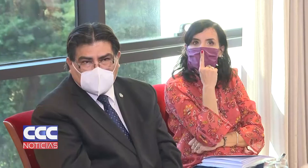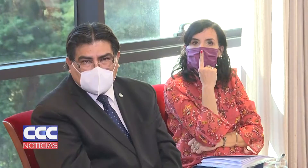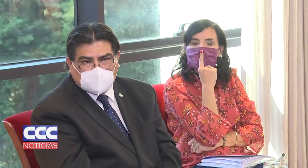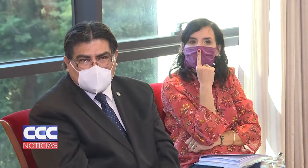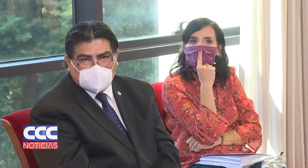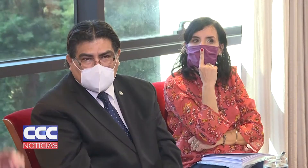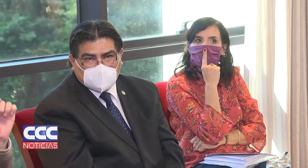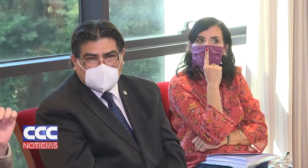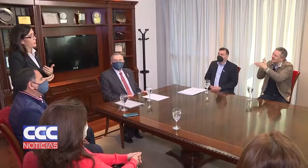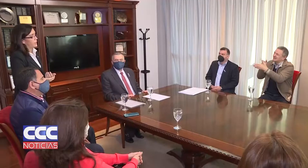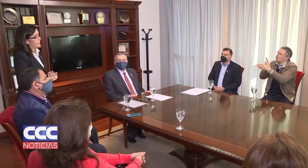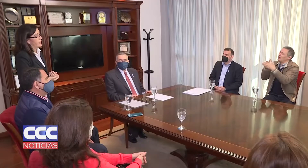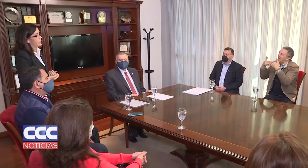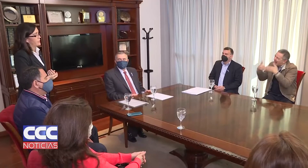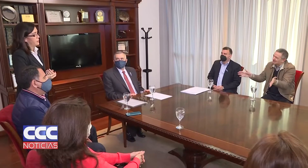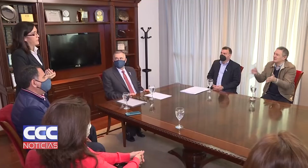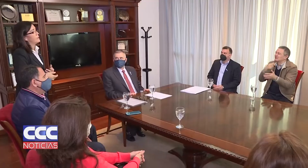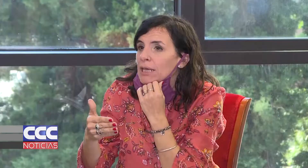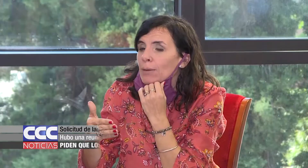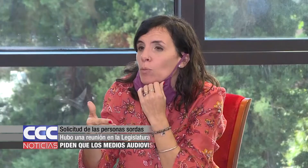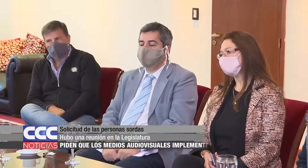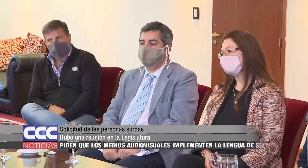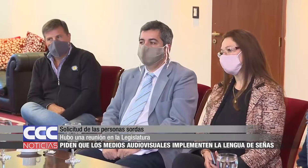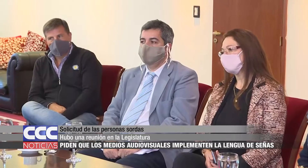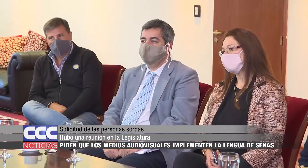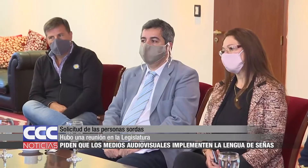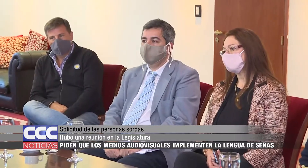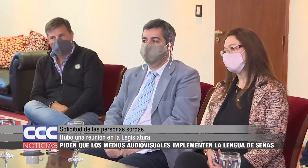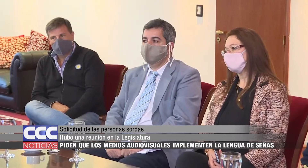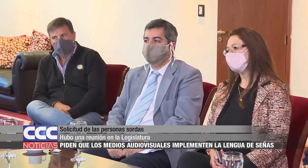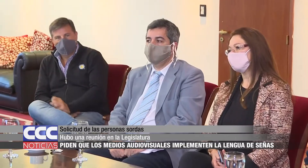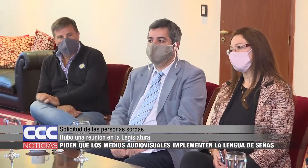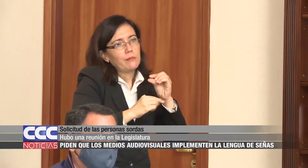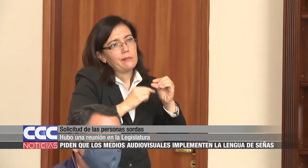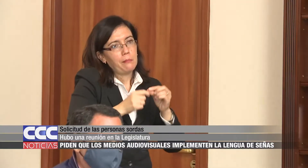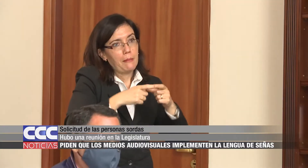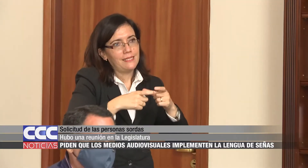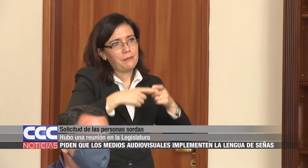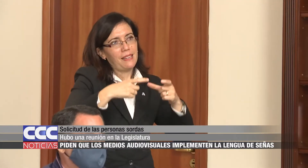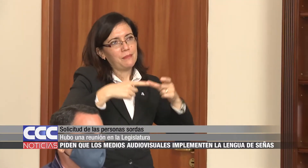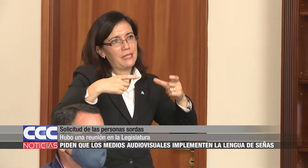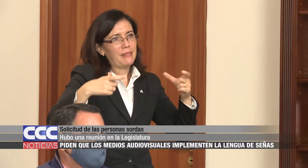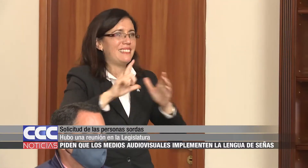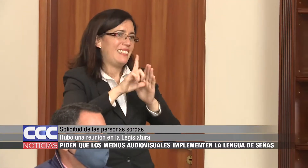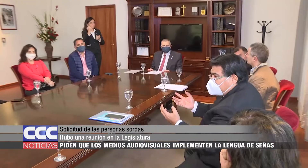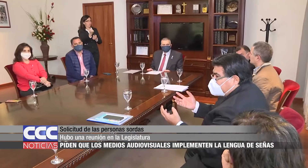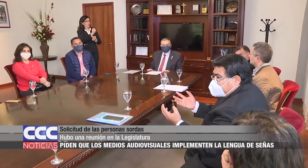de comunicación del lenguaje de señas. Y la verdad que con los legisladores de los diferentes espacios políticos hemos escuchado su